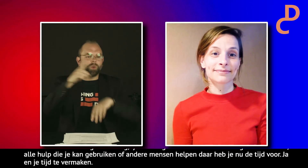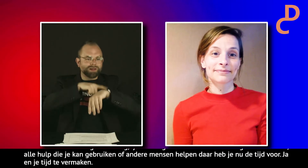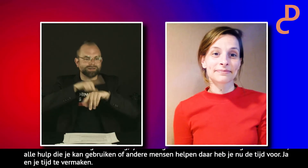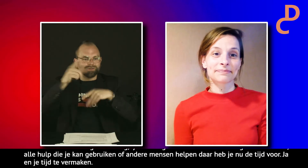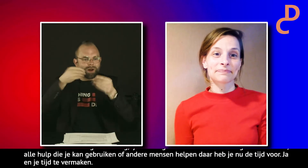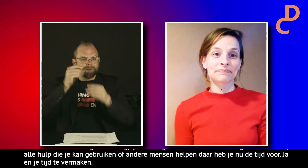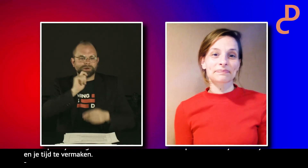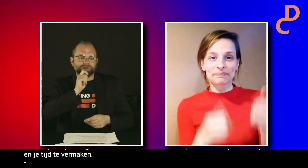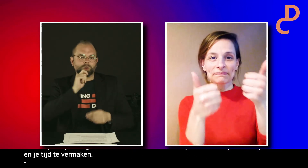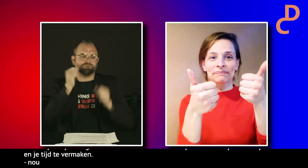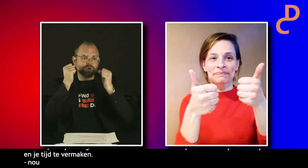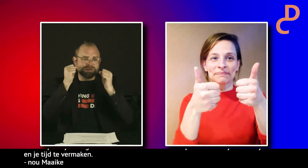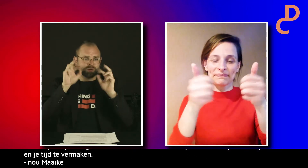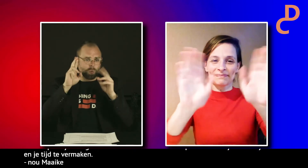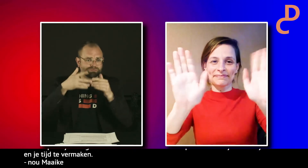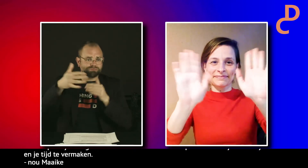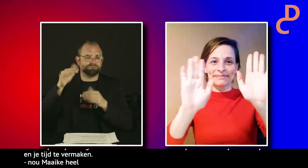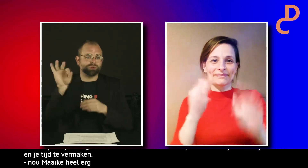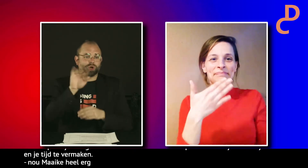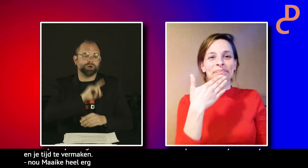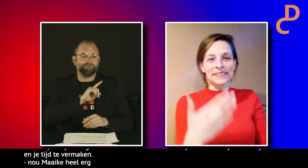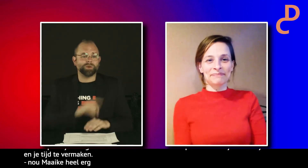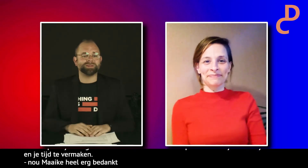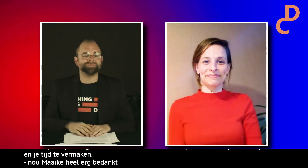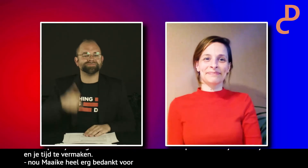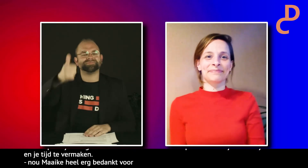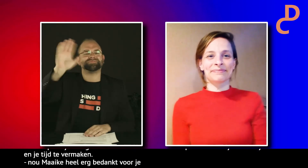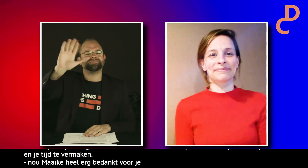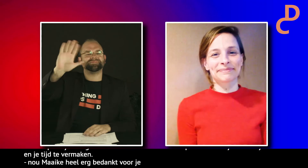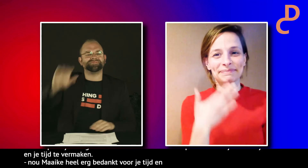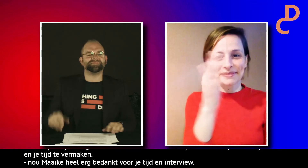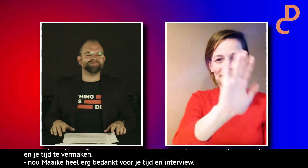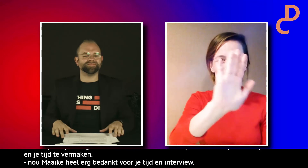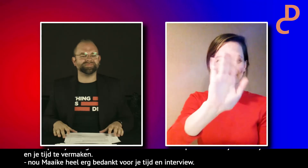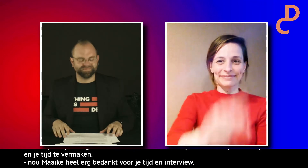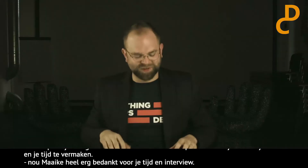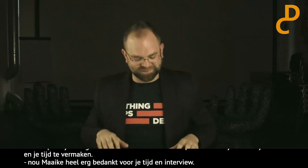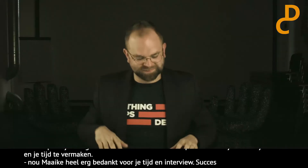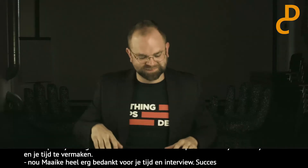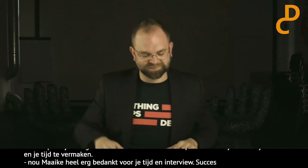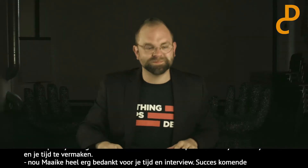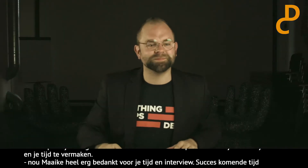hartstikke bedankt voor je tijd, voor dit interview. Succes de komende tijd. En dan kan alles weer snel teruggaan naar normaal. Dankjewel. Doei.